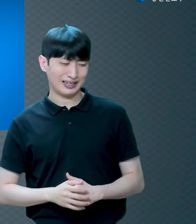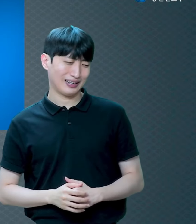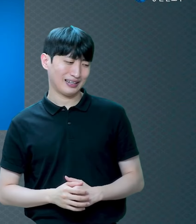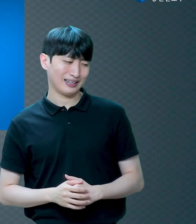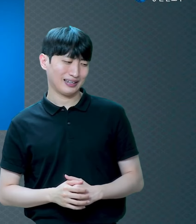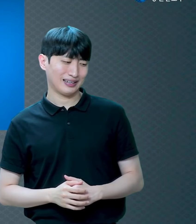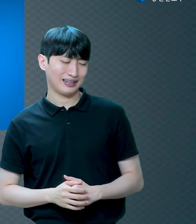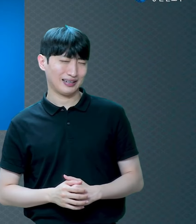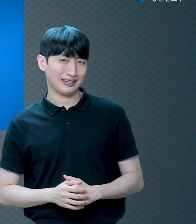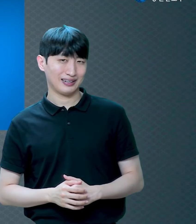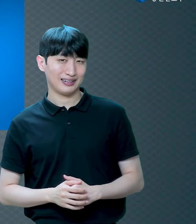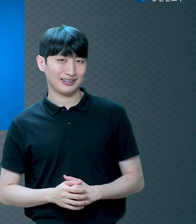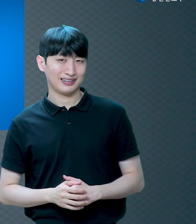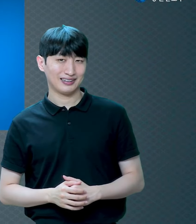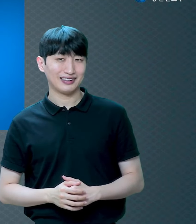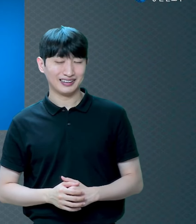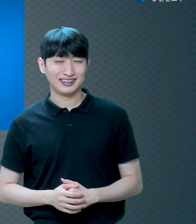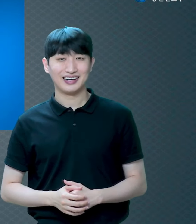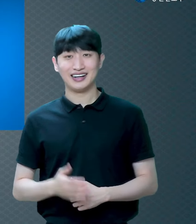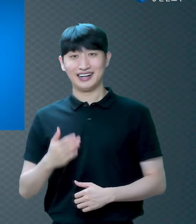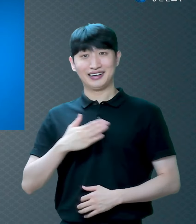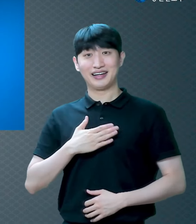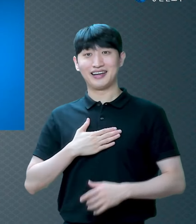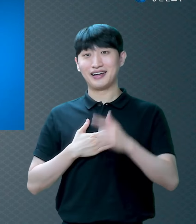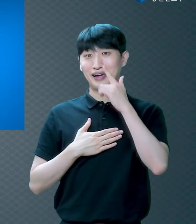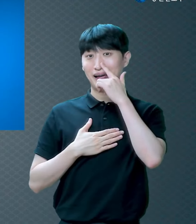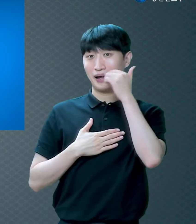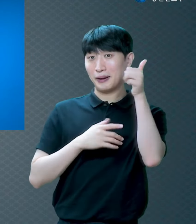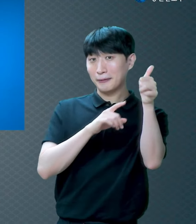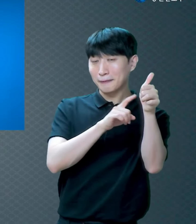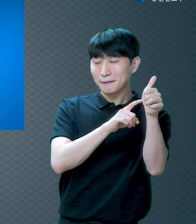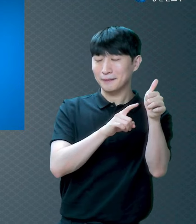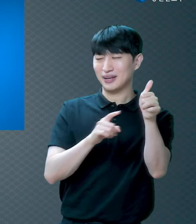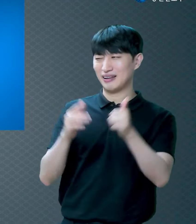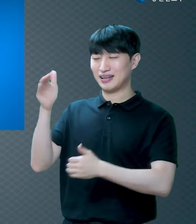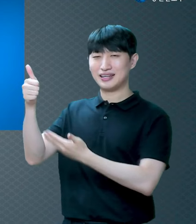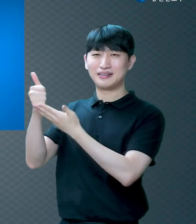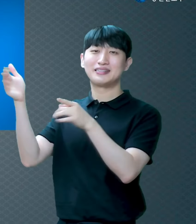저희 아버님은요 하나님 믿기 전에